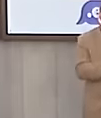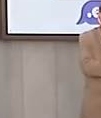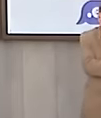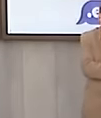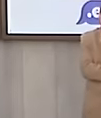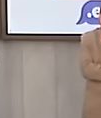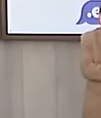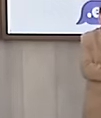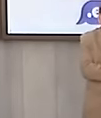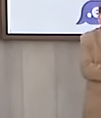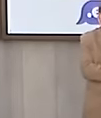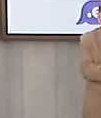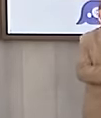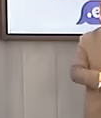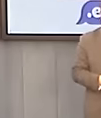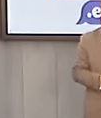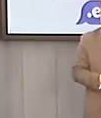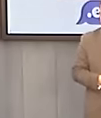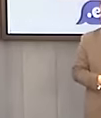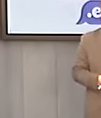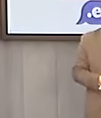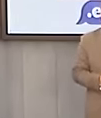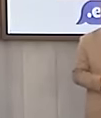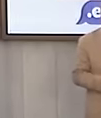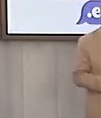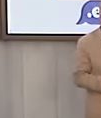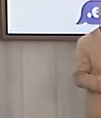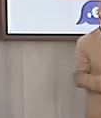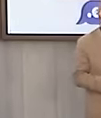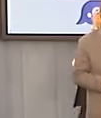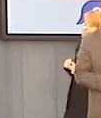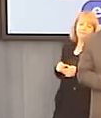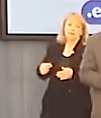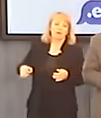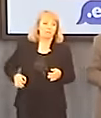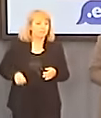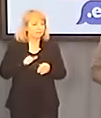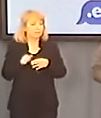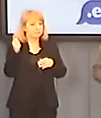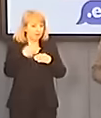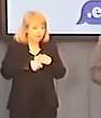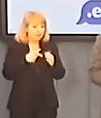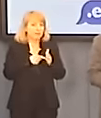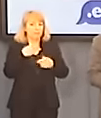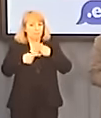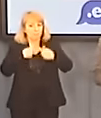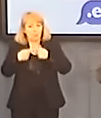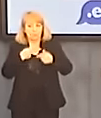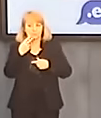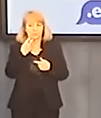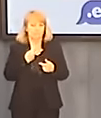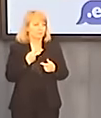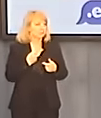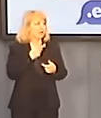Czyli krótko mówiąc, jest Pan ukarany za to, że produkuje Pan prąd. Tak, krótko mówiąc, na